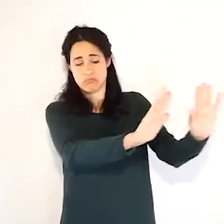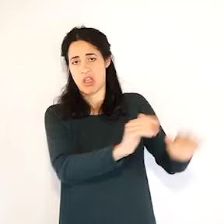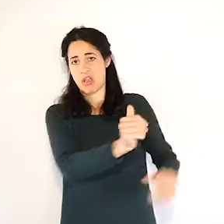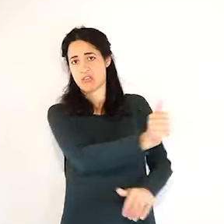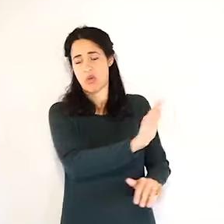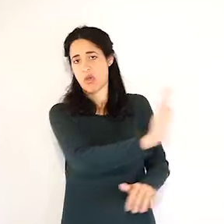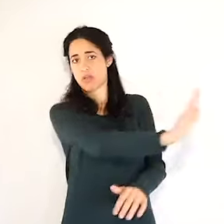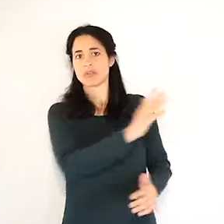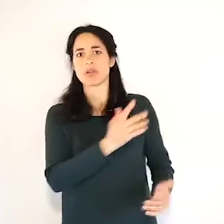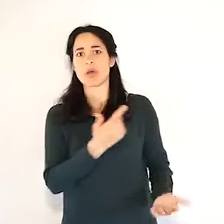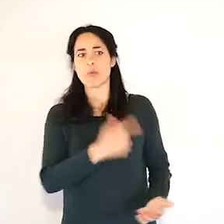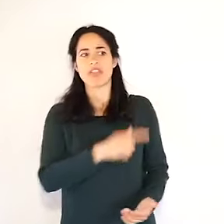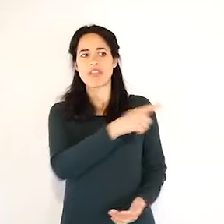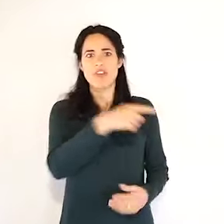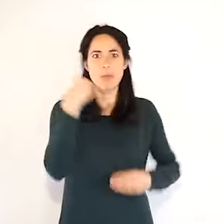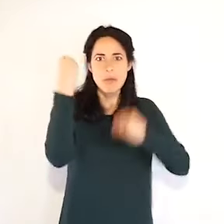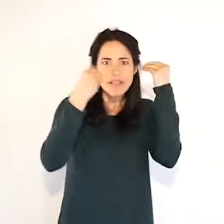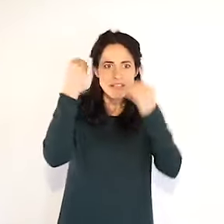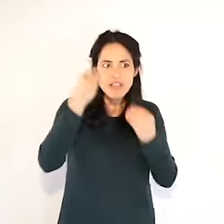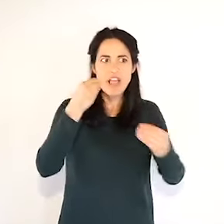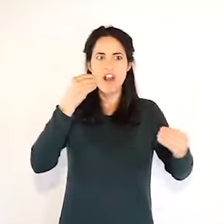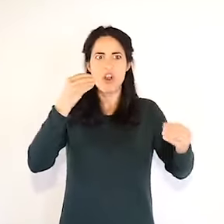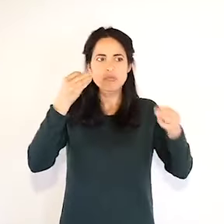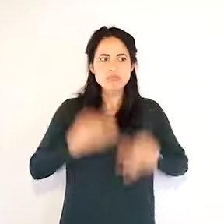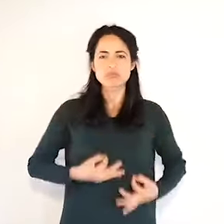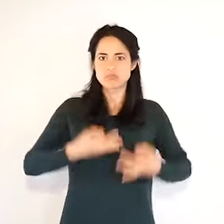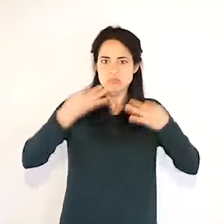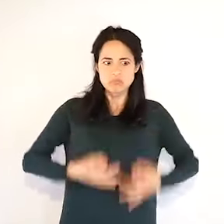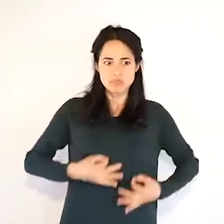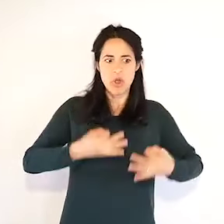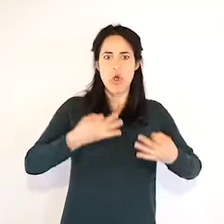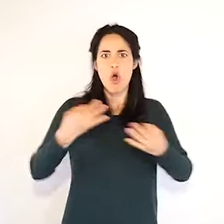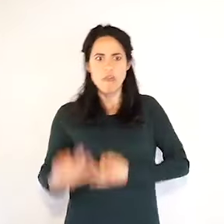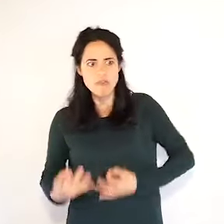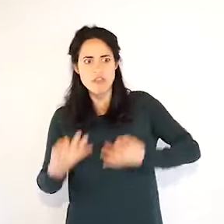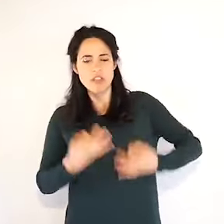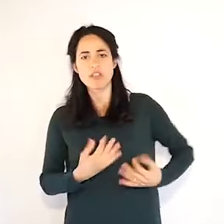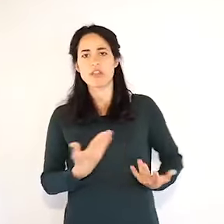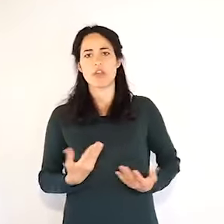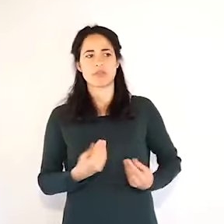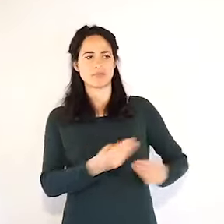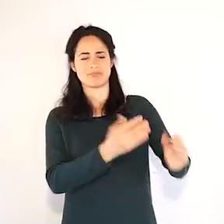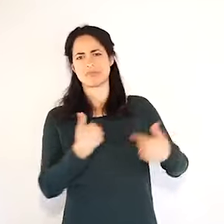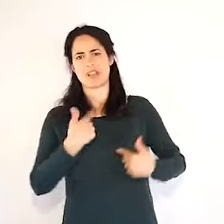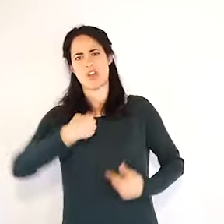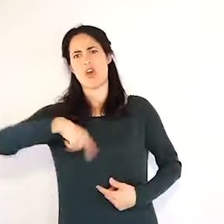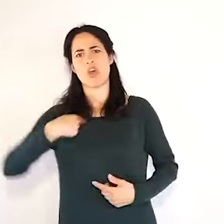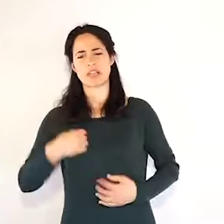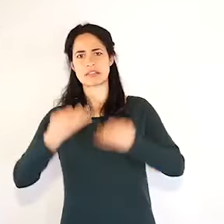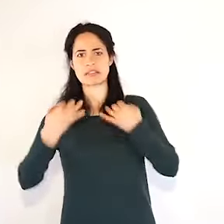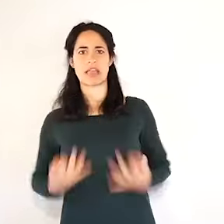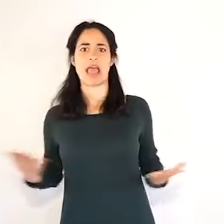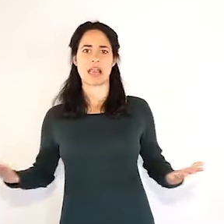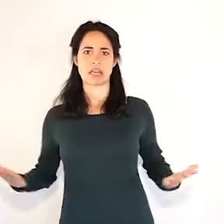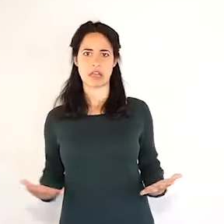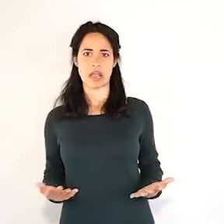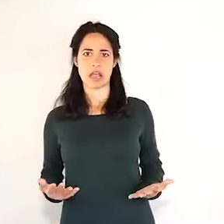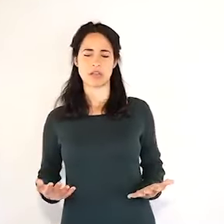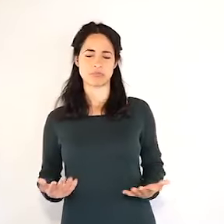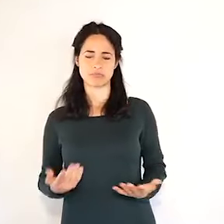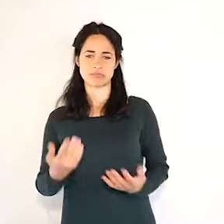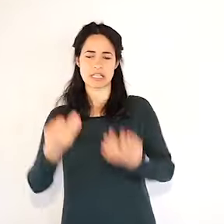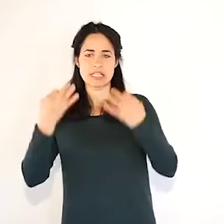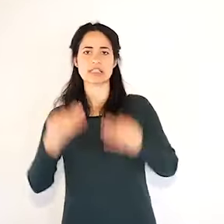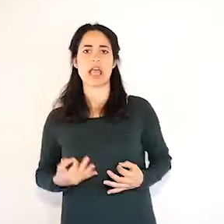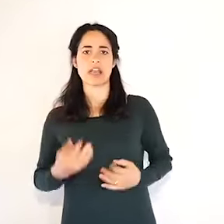sempre di più della bontà delle cose che raccontano, noi qui facciamo le cose un po' più seri, parliamo di cose molto più serie che non siano